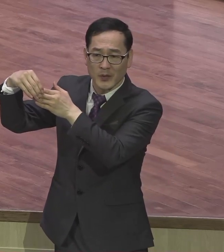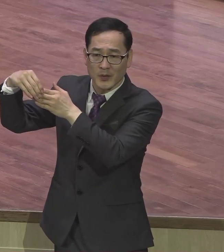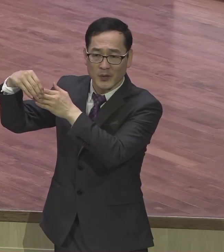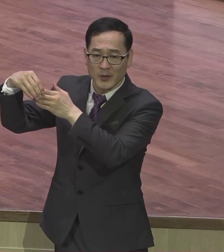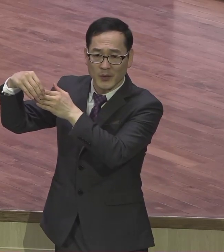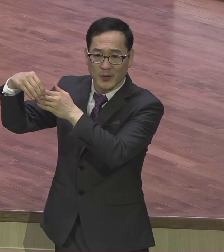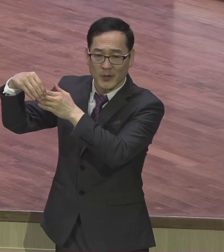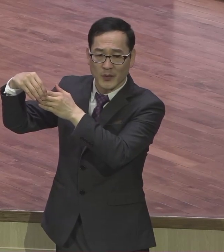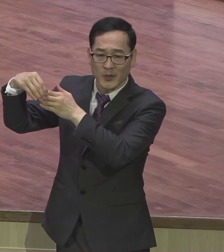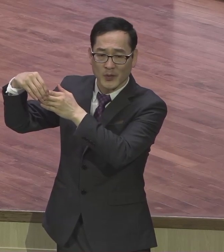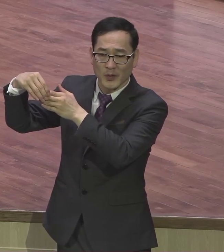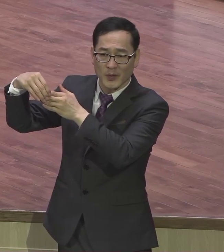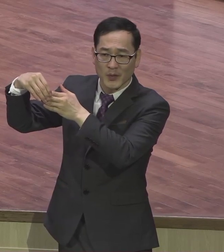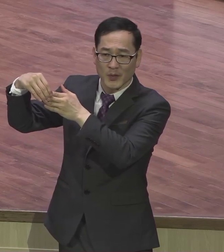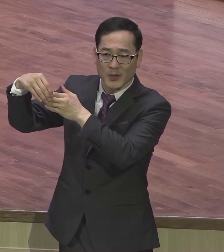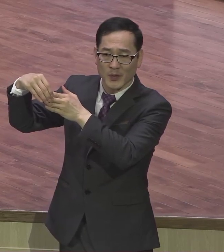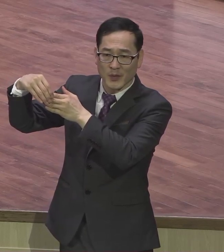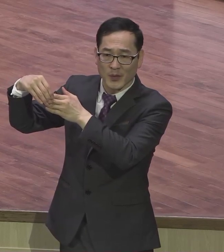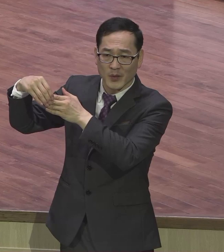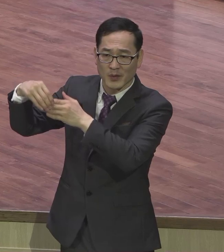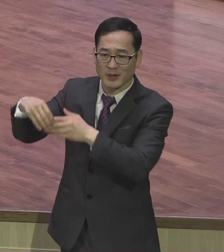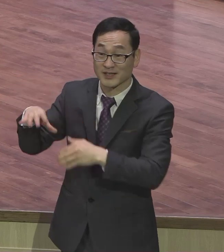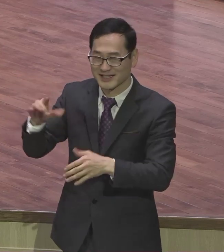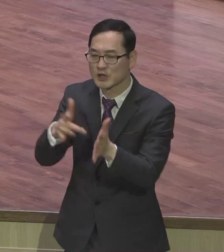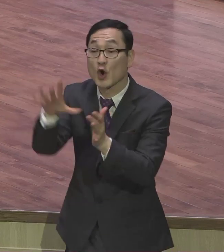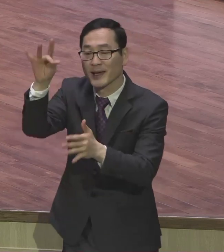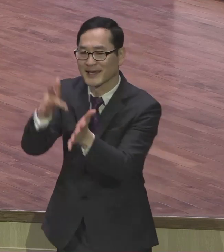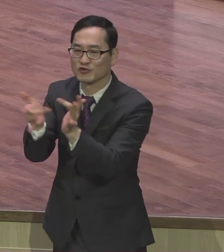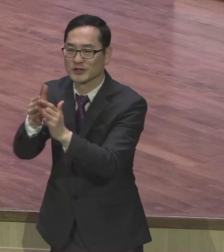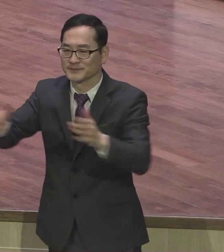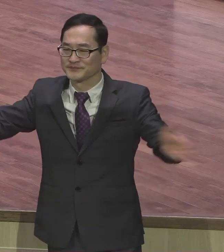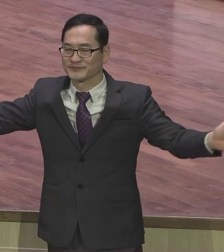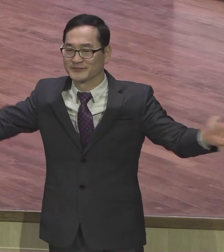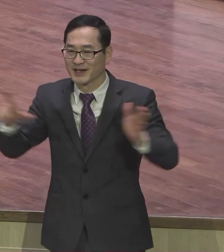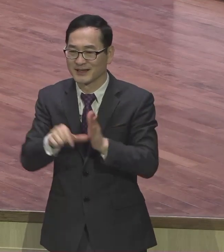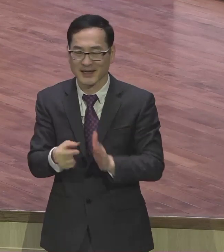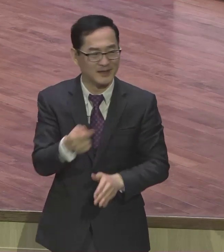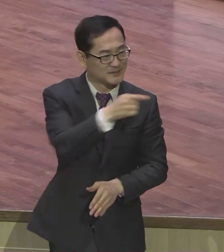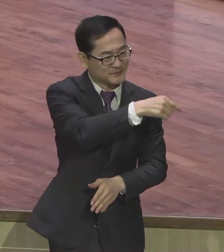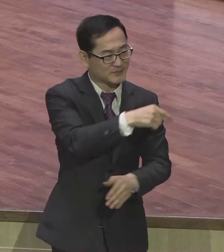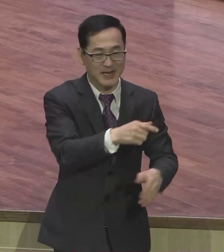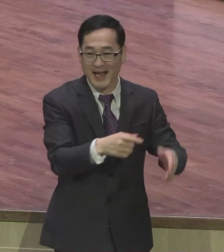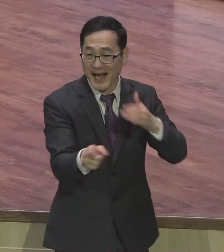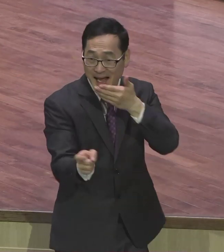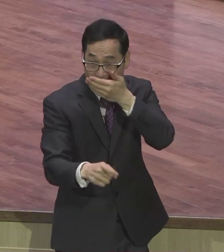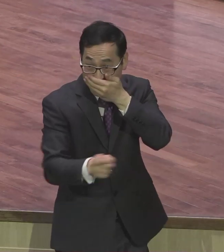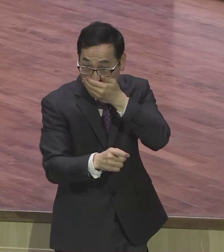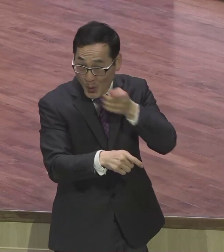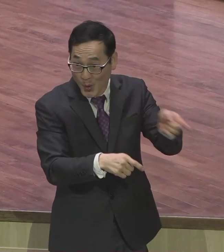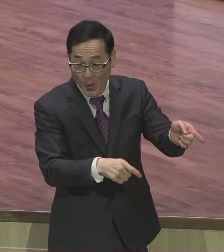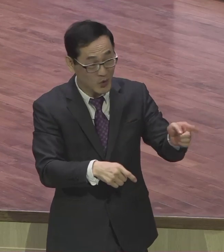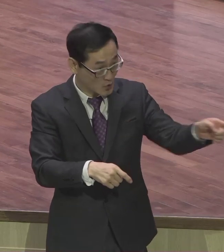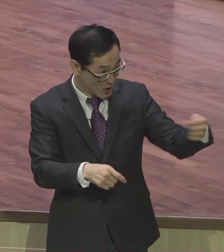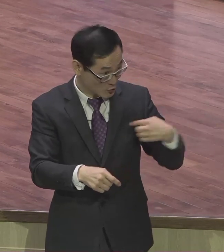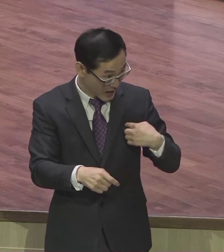강도보고 너와 내가 오늘 나군에 있으리라 이 나군입니다 이 나군으로 끌려가서